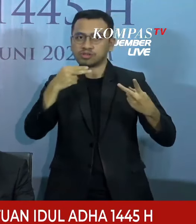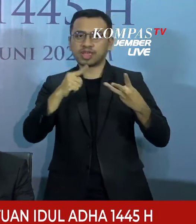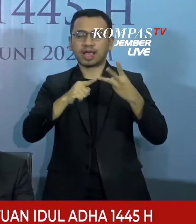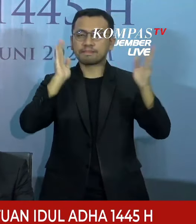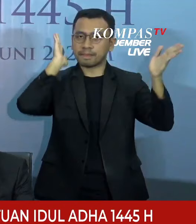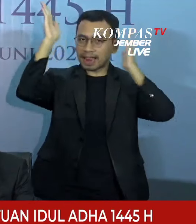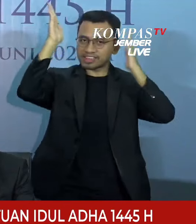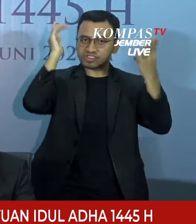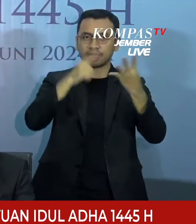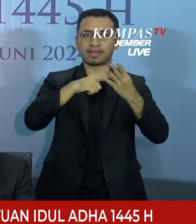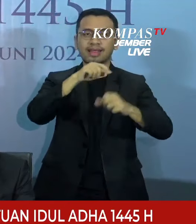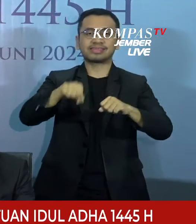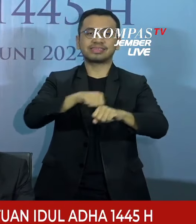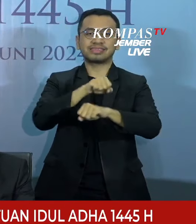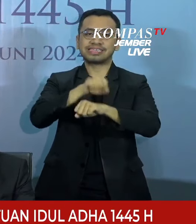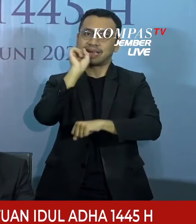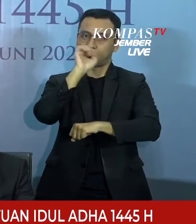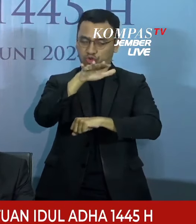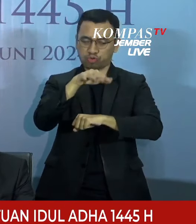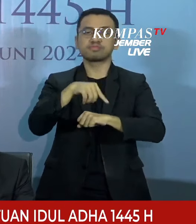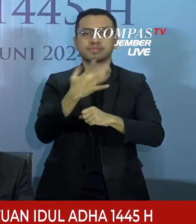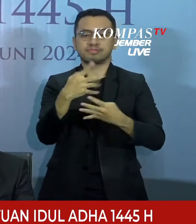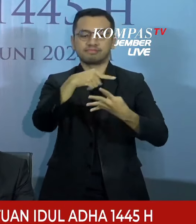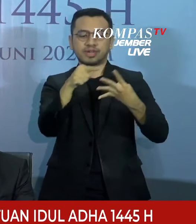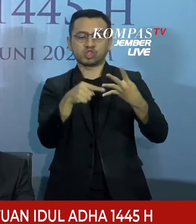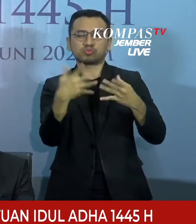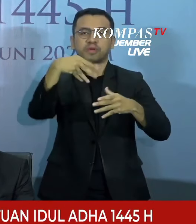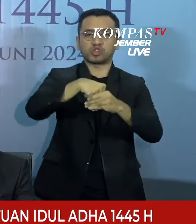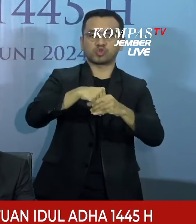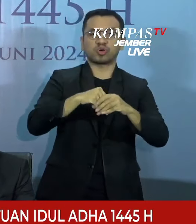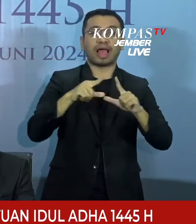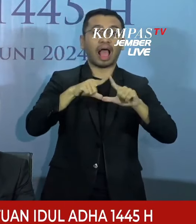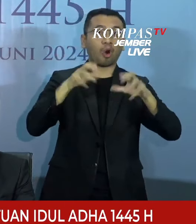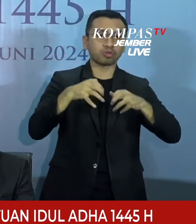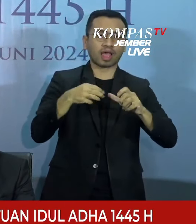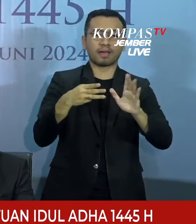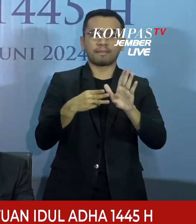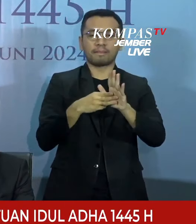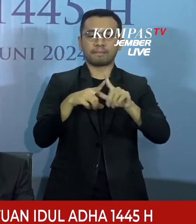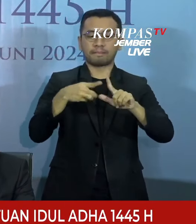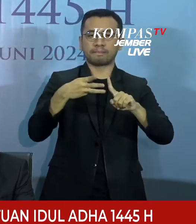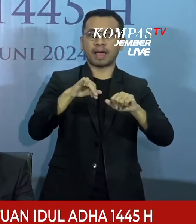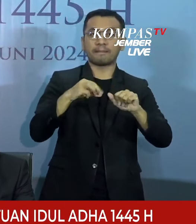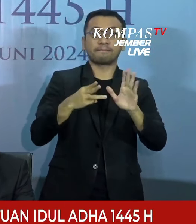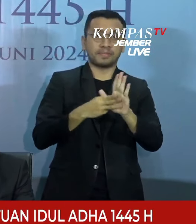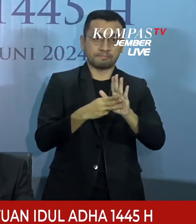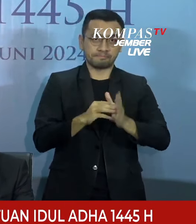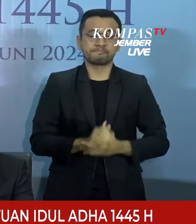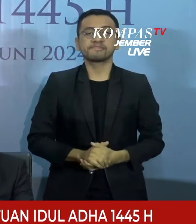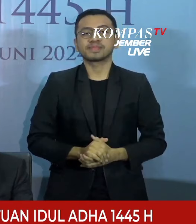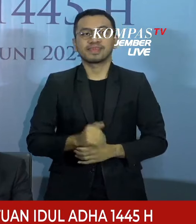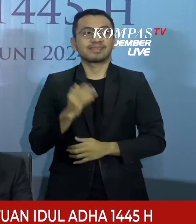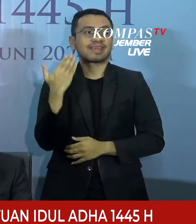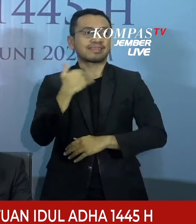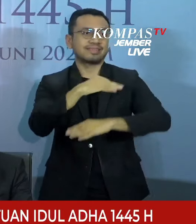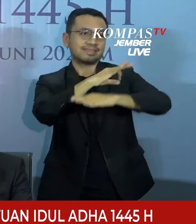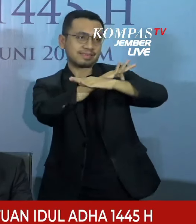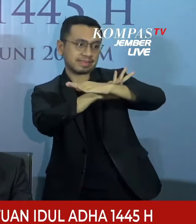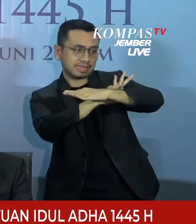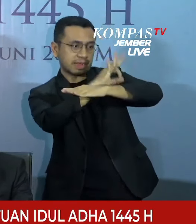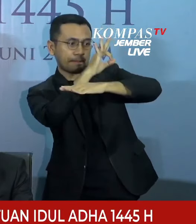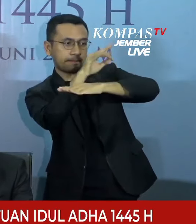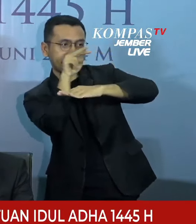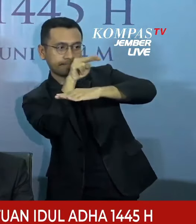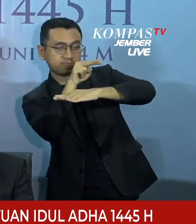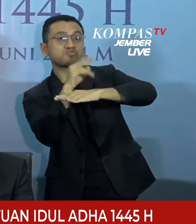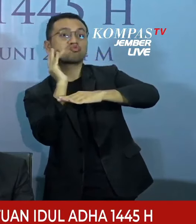Malaysia, dan Singapura. Oleh karenanya, berdasarkan hisap posisi hilal wilayah Indonesia yang